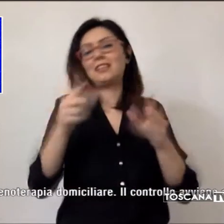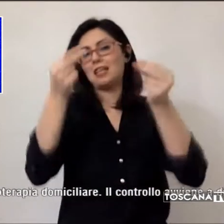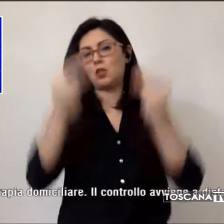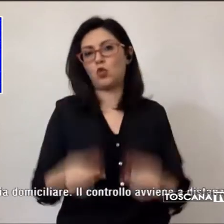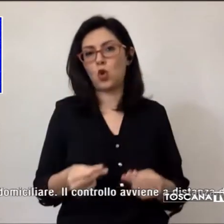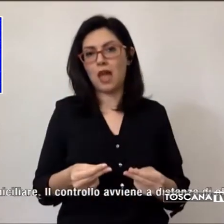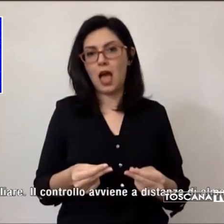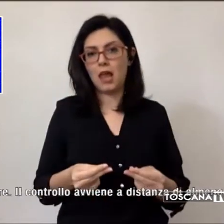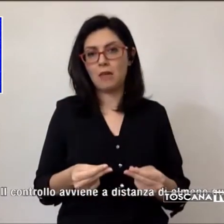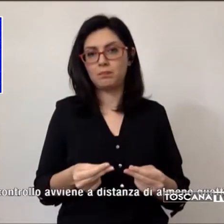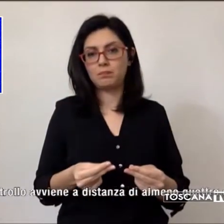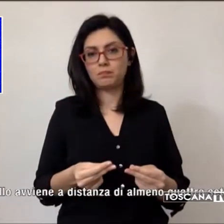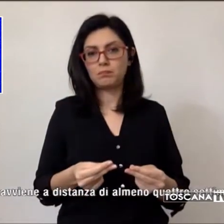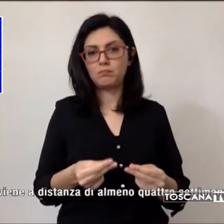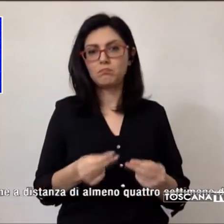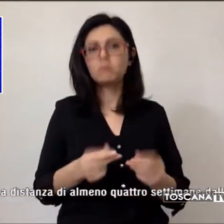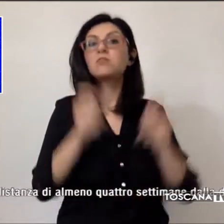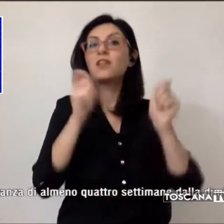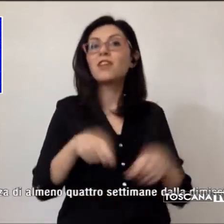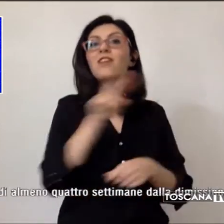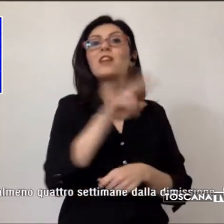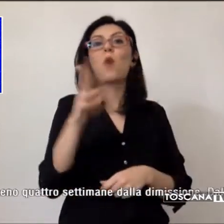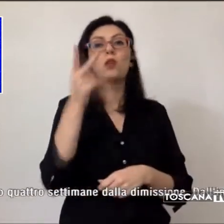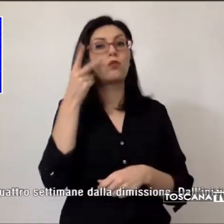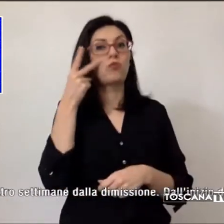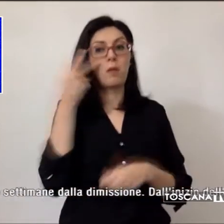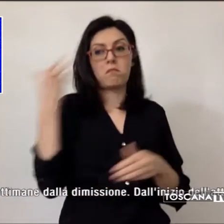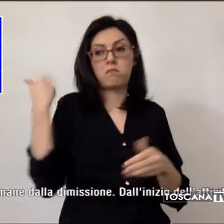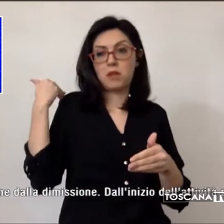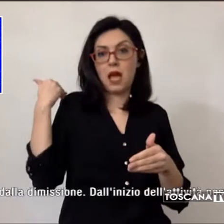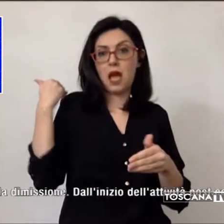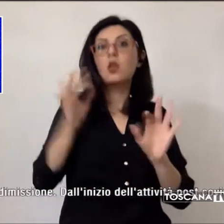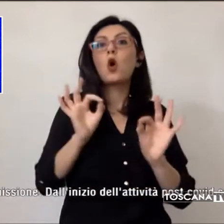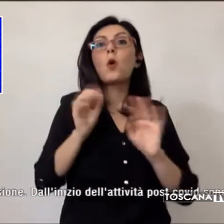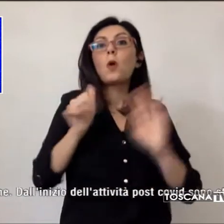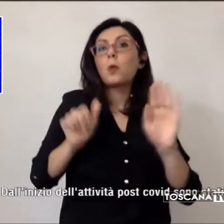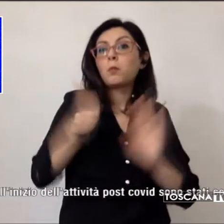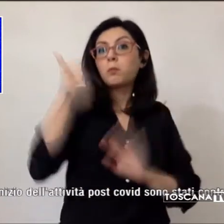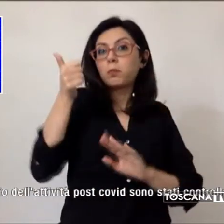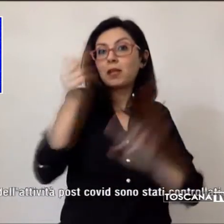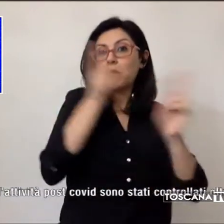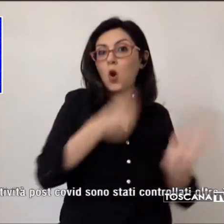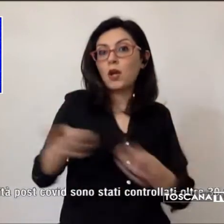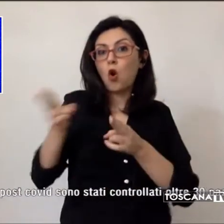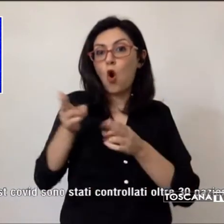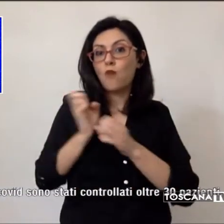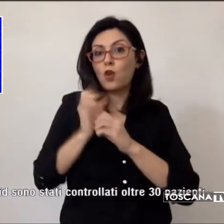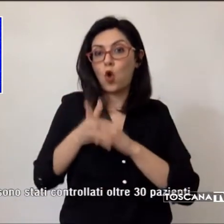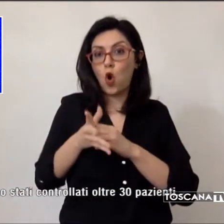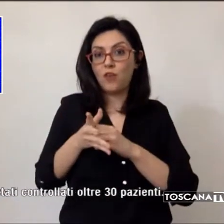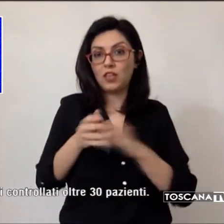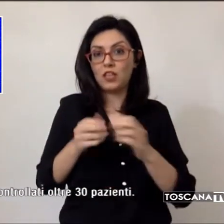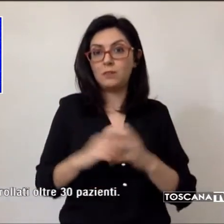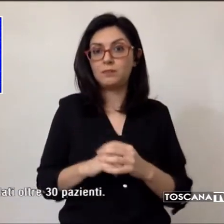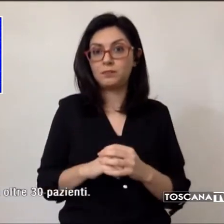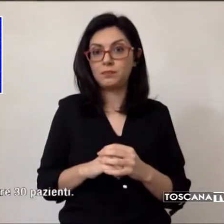partire dal 24 febbraio, giorno del primo ricovero per Covid. Il 10